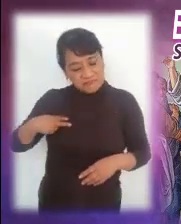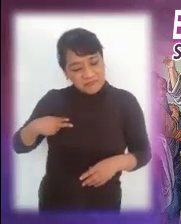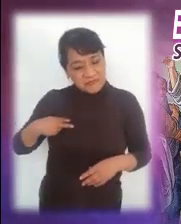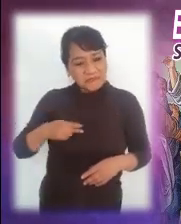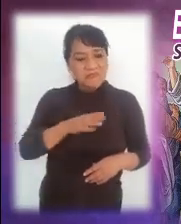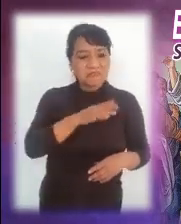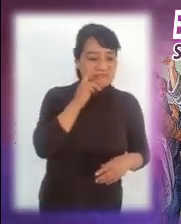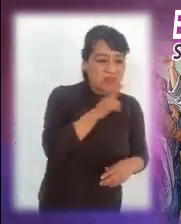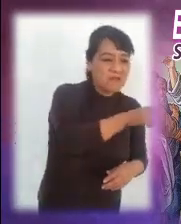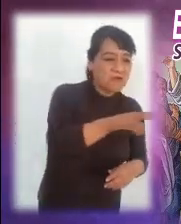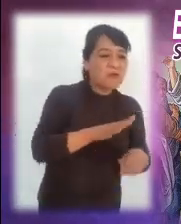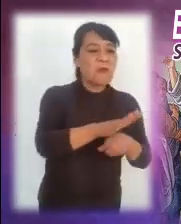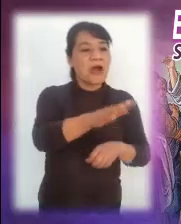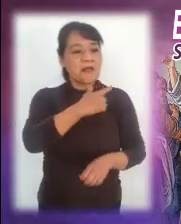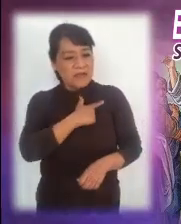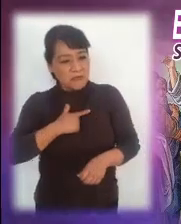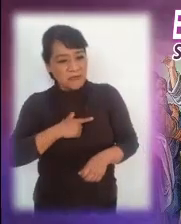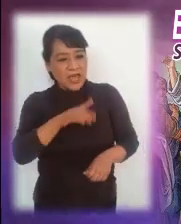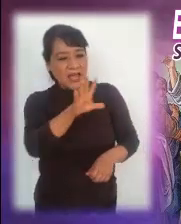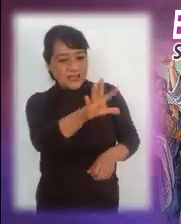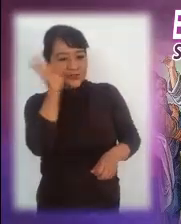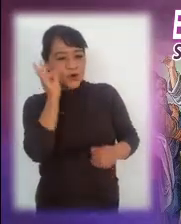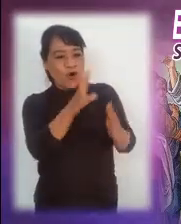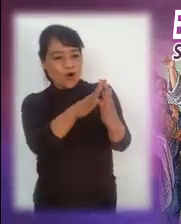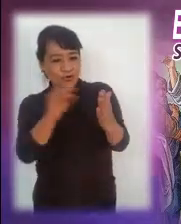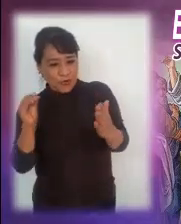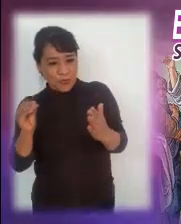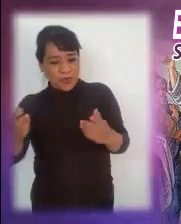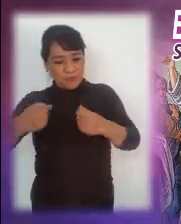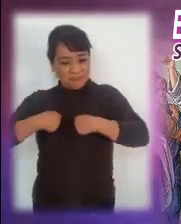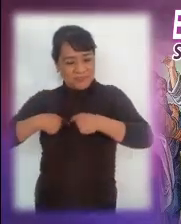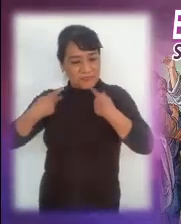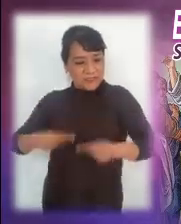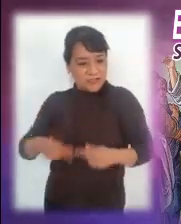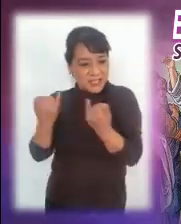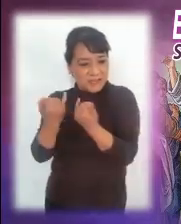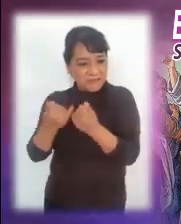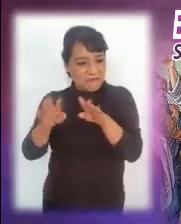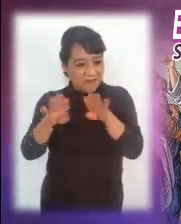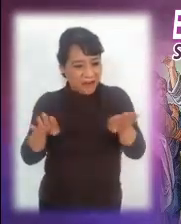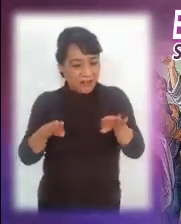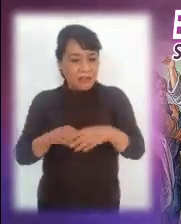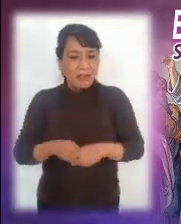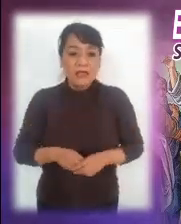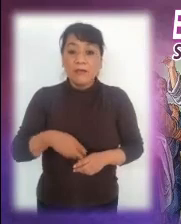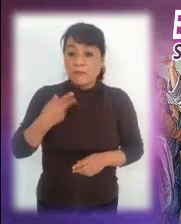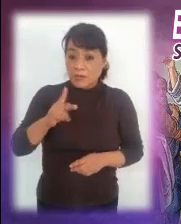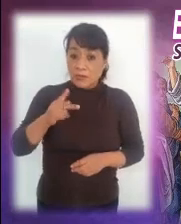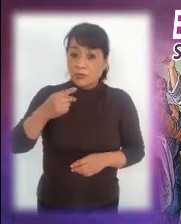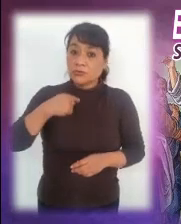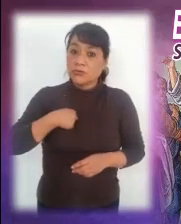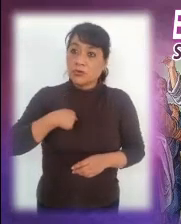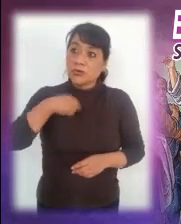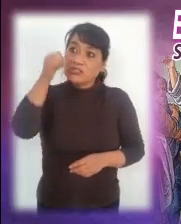nos proponemos modelos que nos ayudan a buscar nuestra propia personalidad. Claro que siempre le